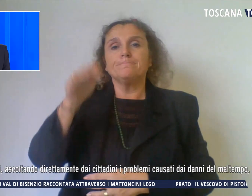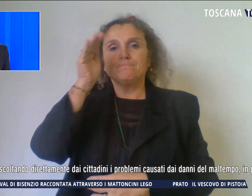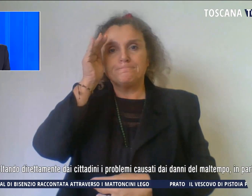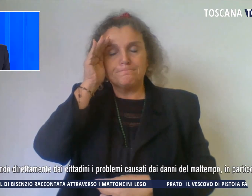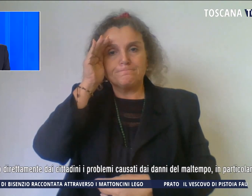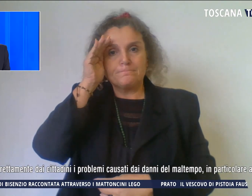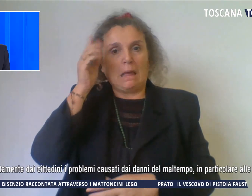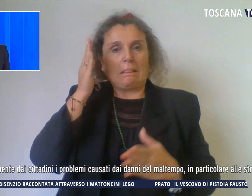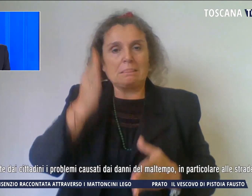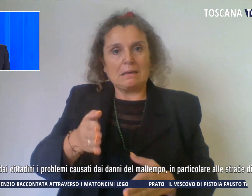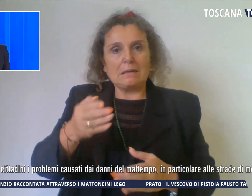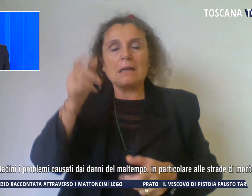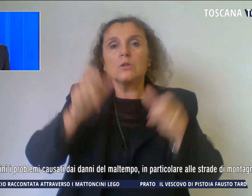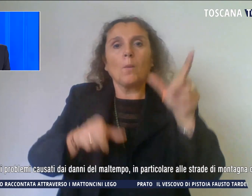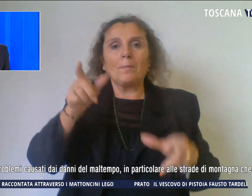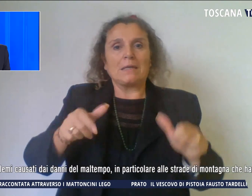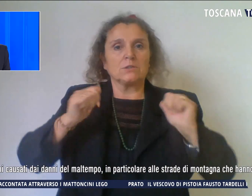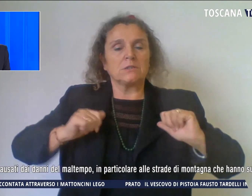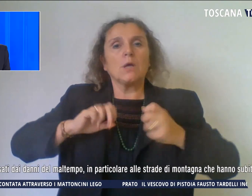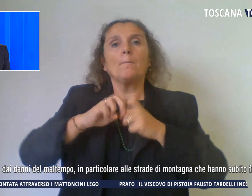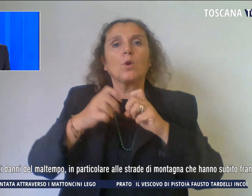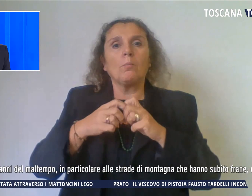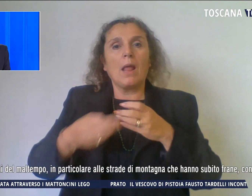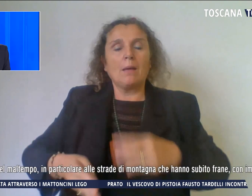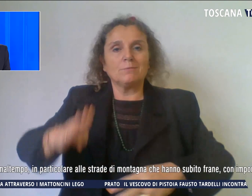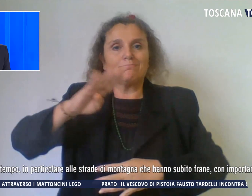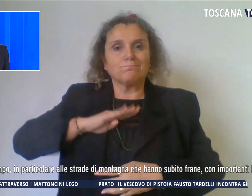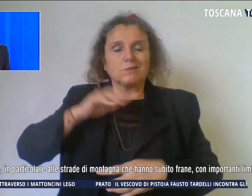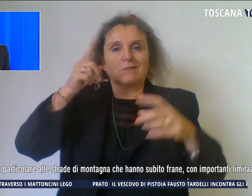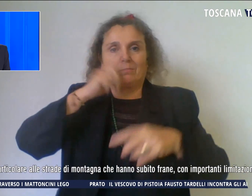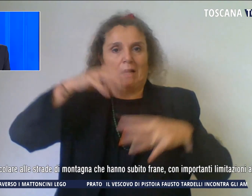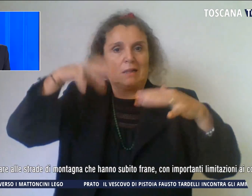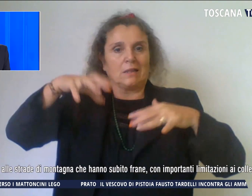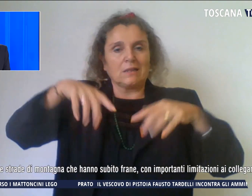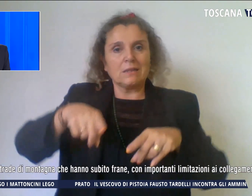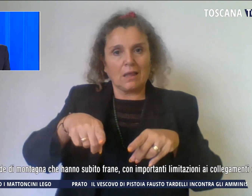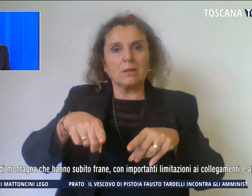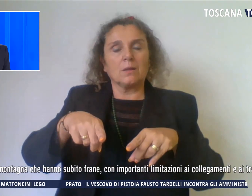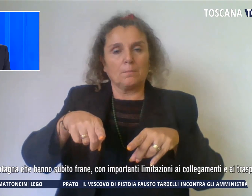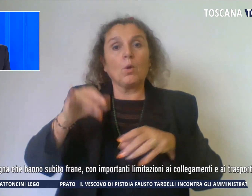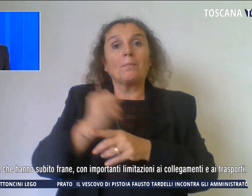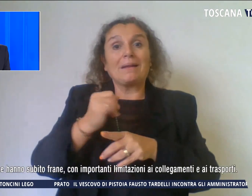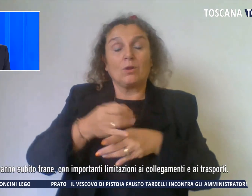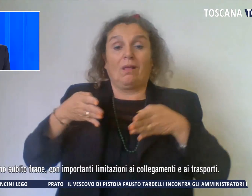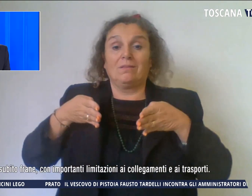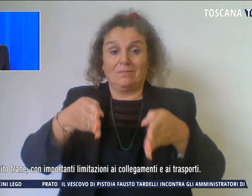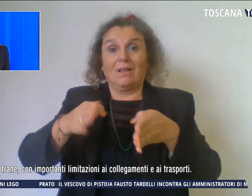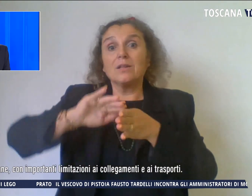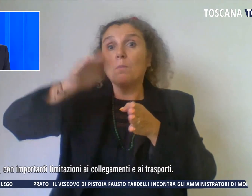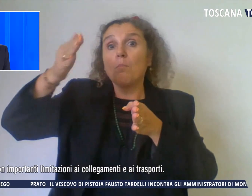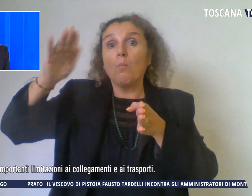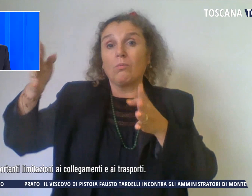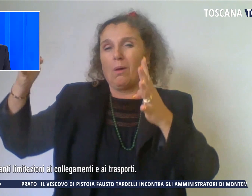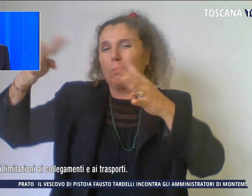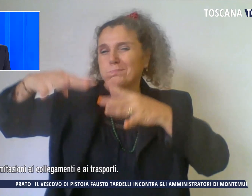cittadini i problemi causati dai danni del maltempo, in particolare alle strade di montagna che hanno subito frane con